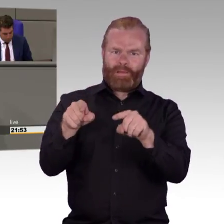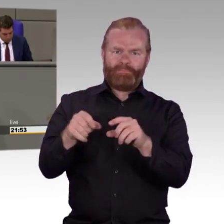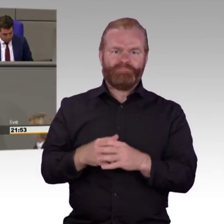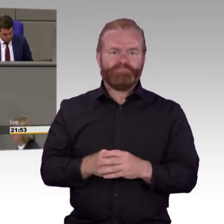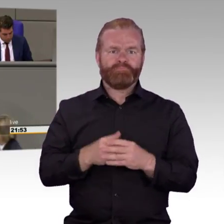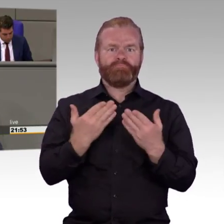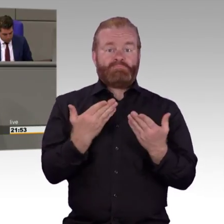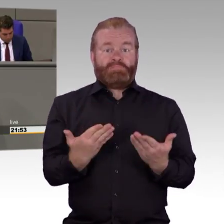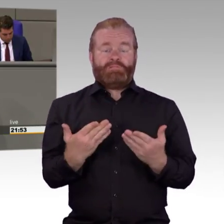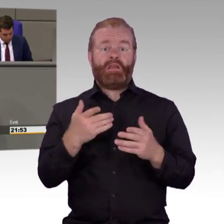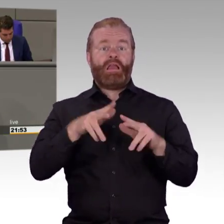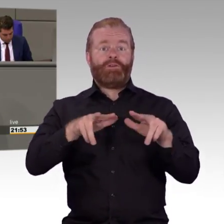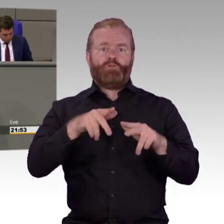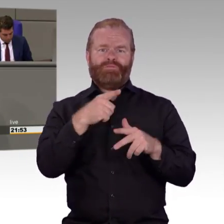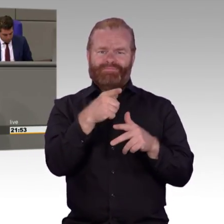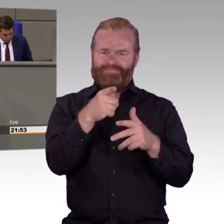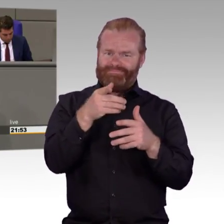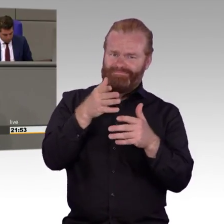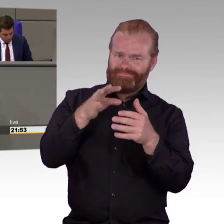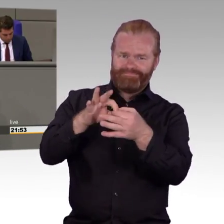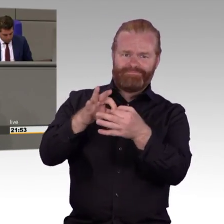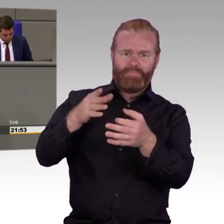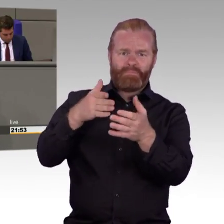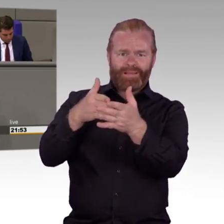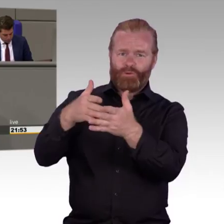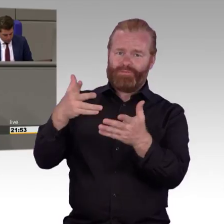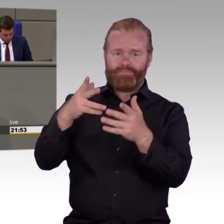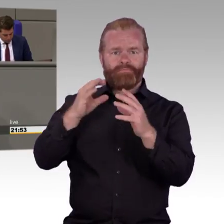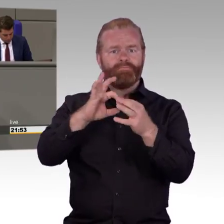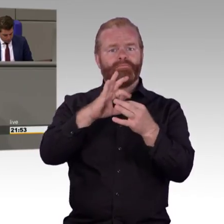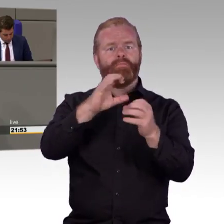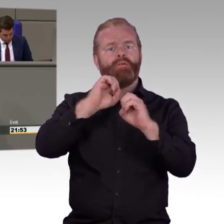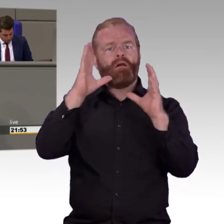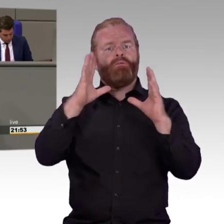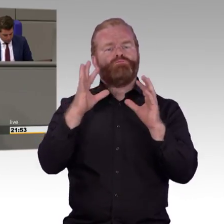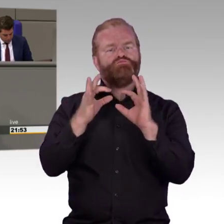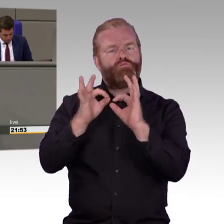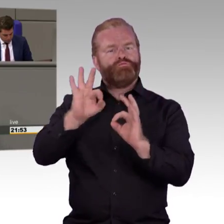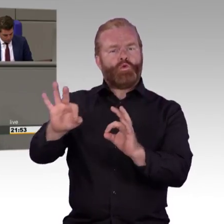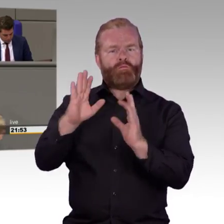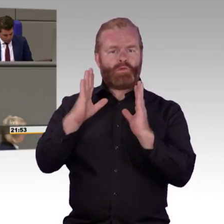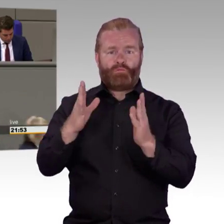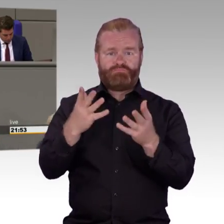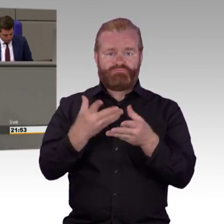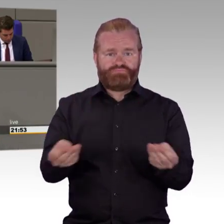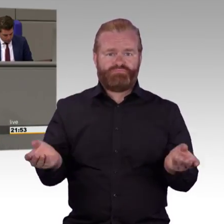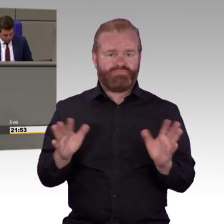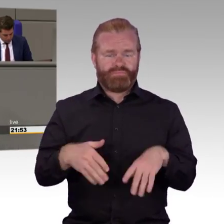hingewiesen haben, eine Woche Zeit haben für ihre Stellungnahmen. Und heute machen wir weiter, indem wir in diesem